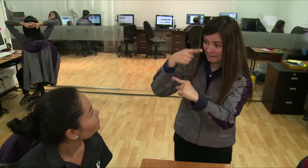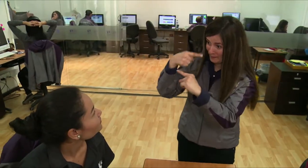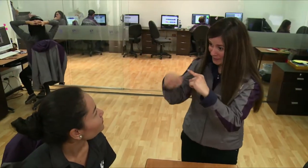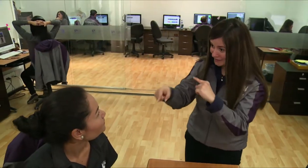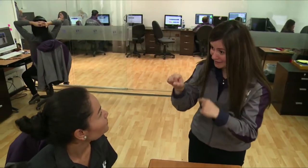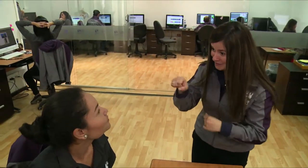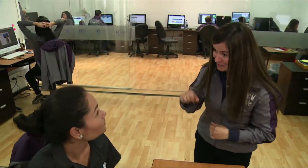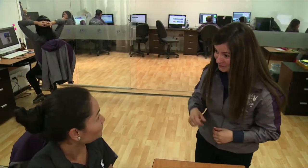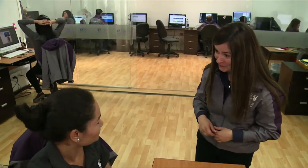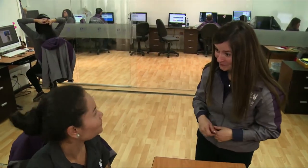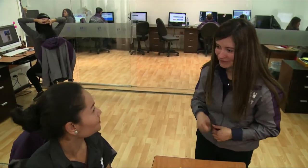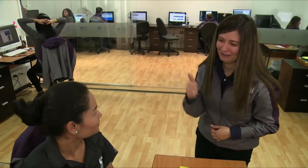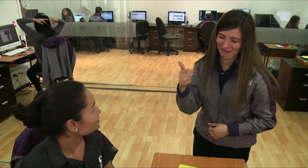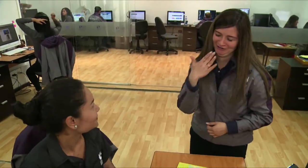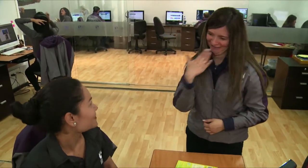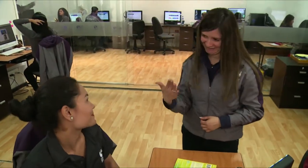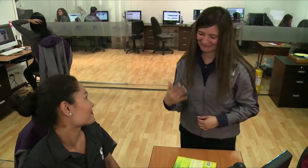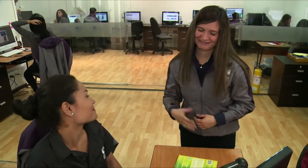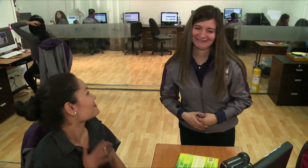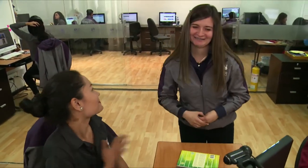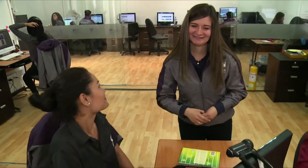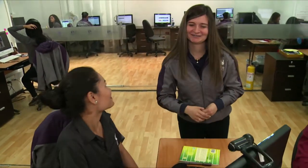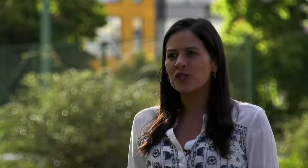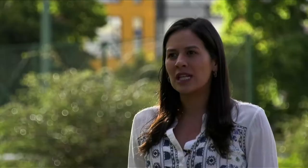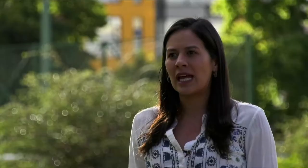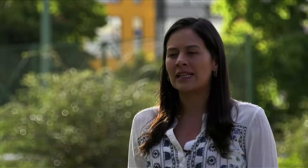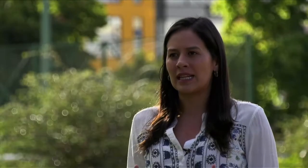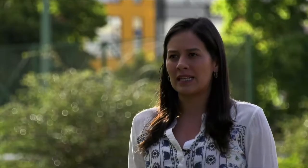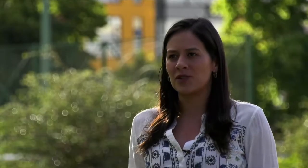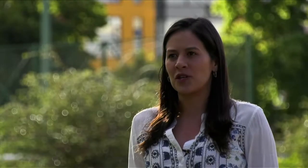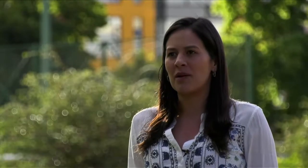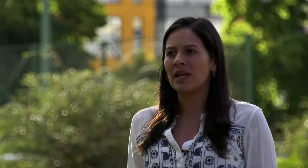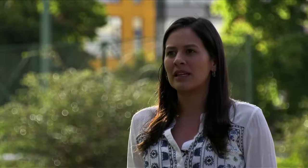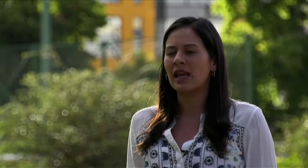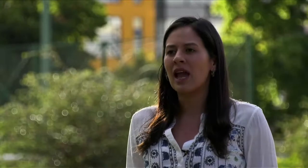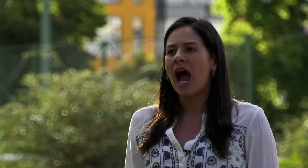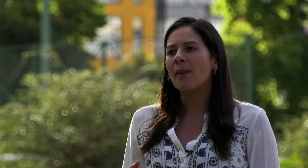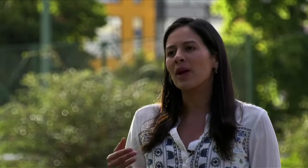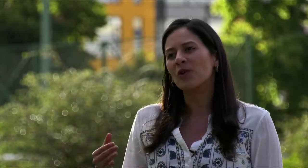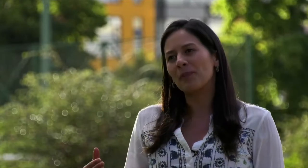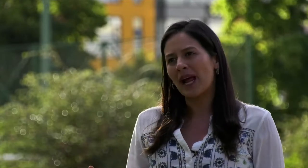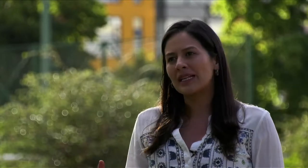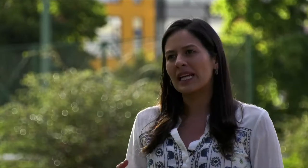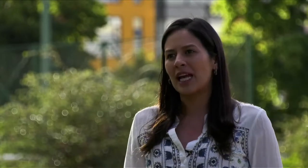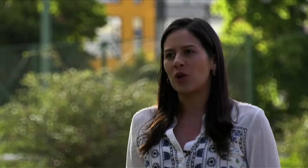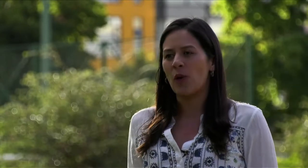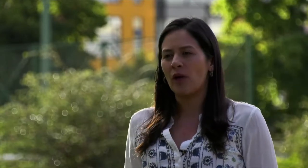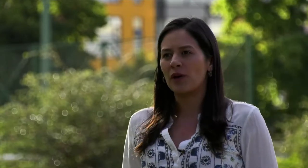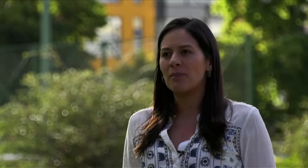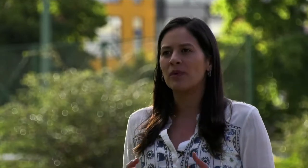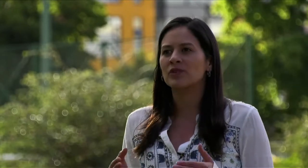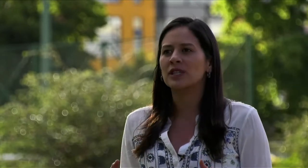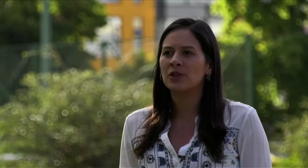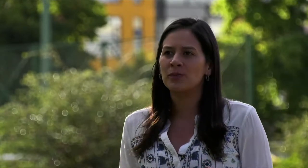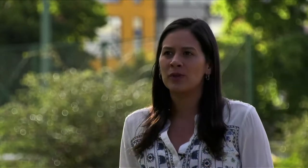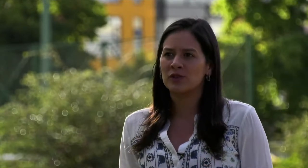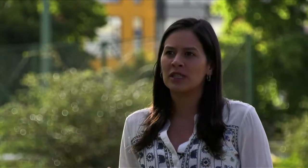Este año el centro de relevo fue reconocida internacionalmente a mejor práctica innovadora por CIRU Project